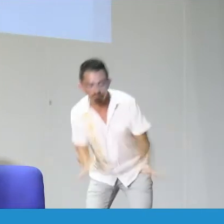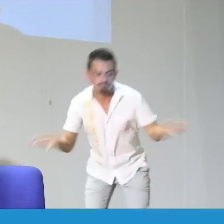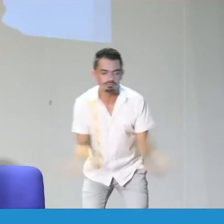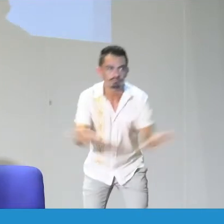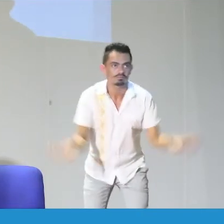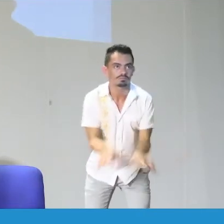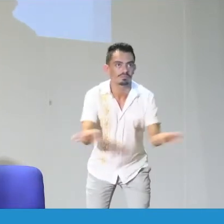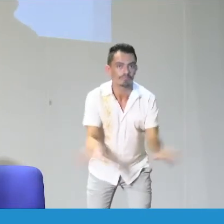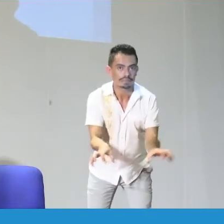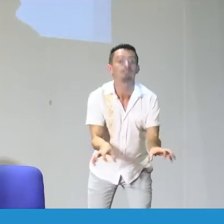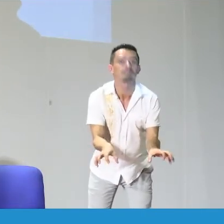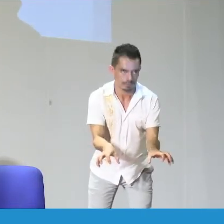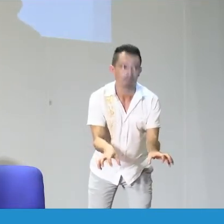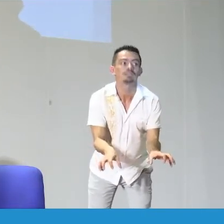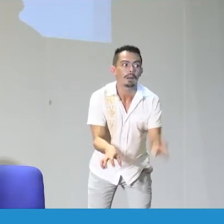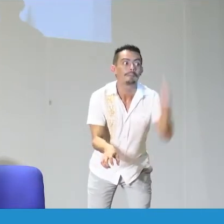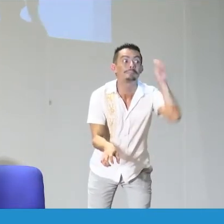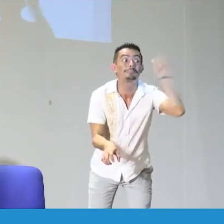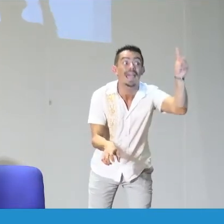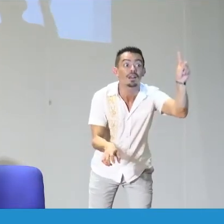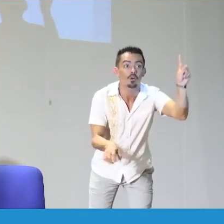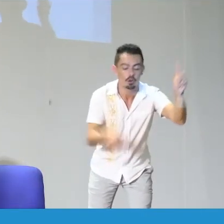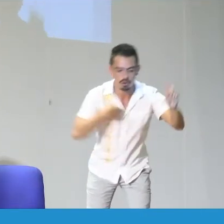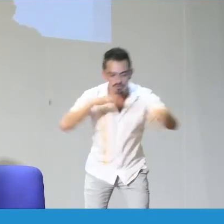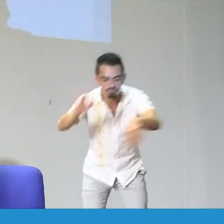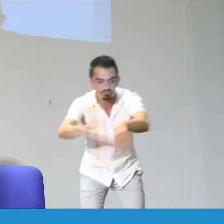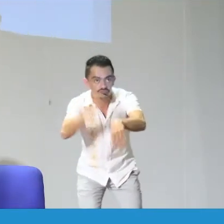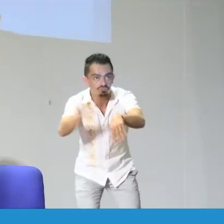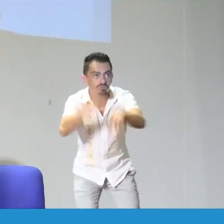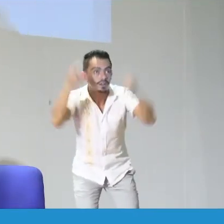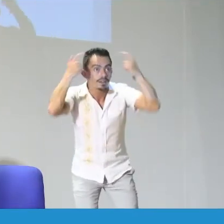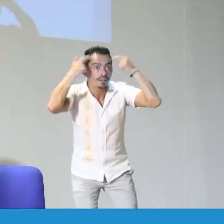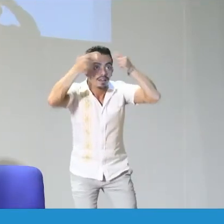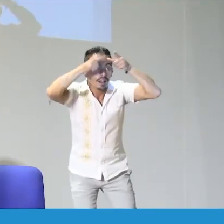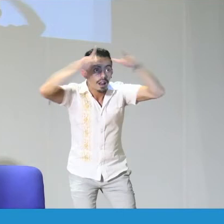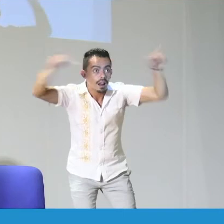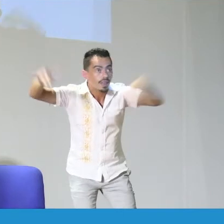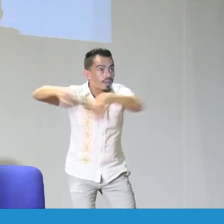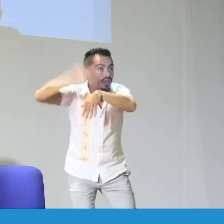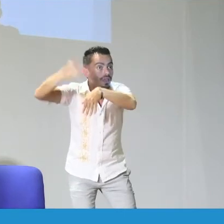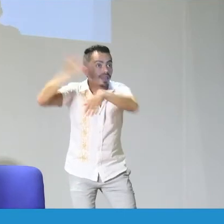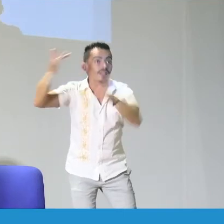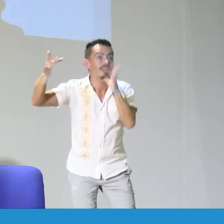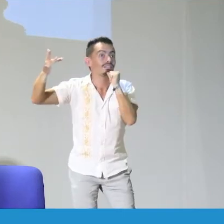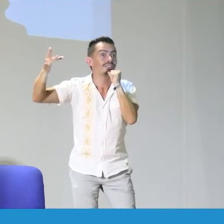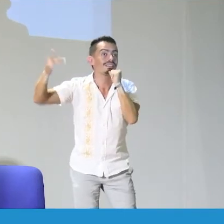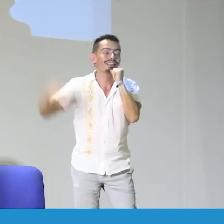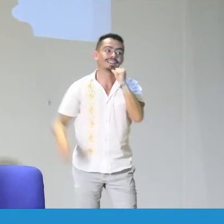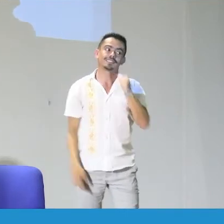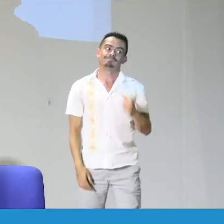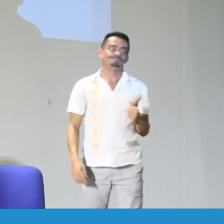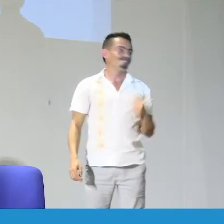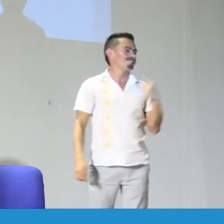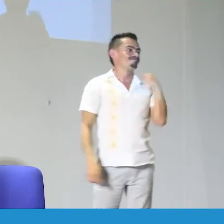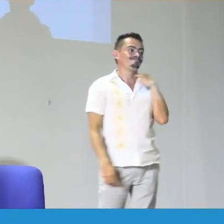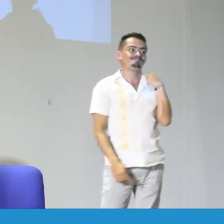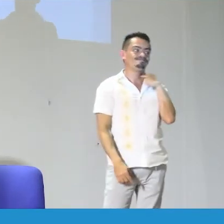Porque precisamente eso es lo que va a permitir que las actividades sean pertinentes en lengua de señas, pero que además motive